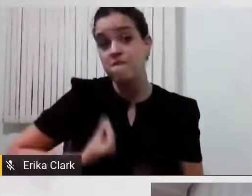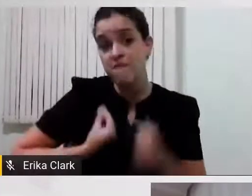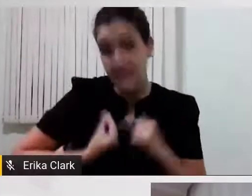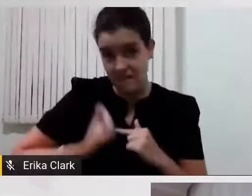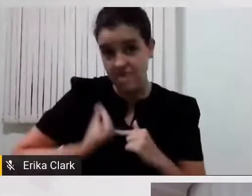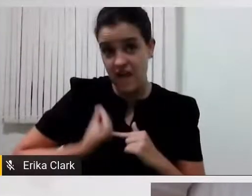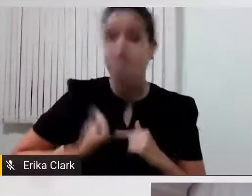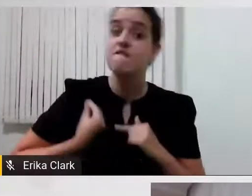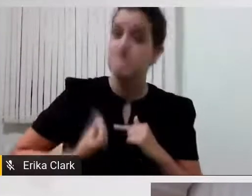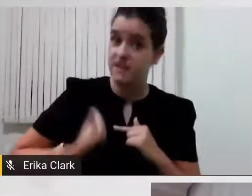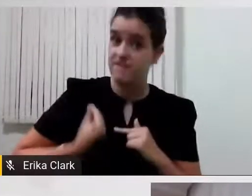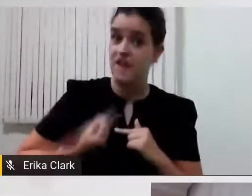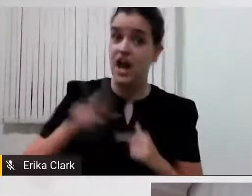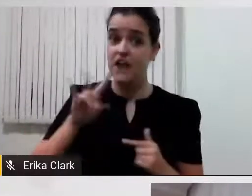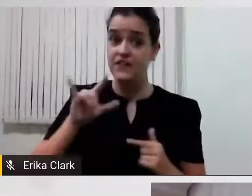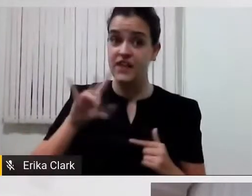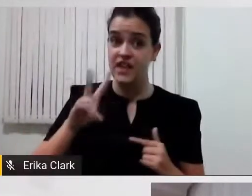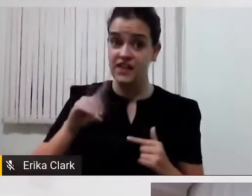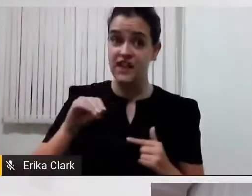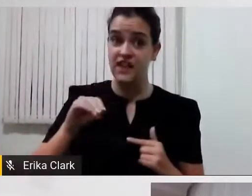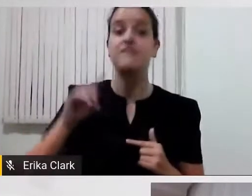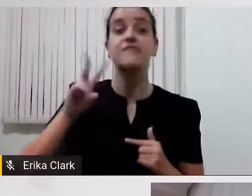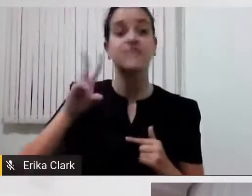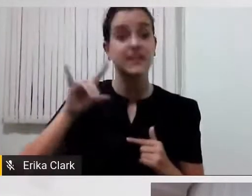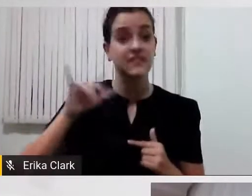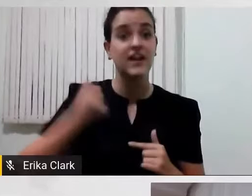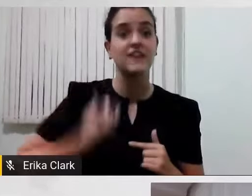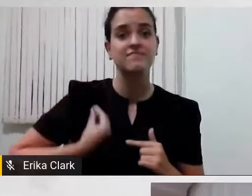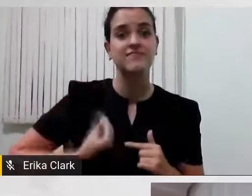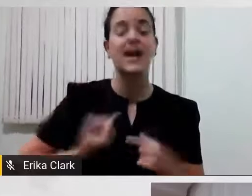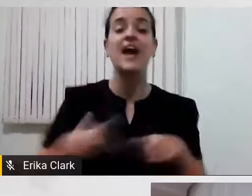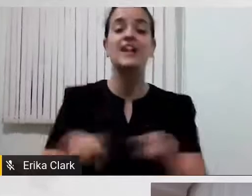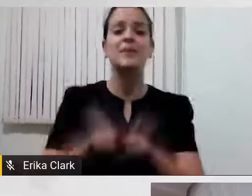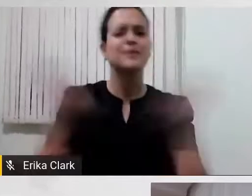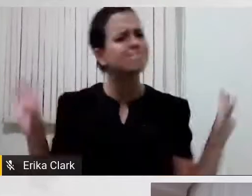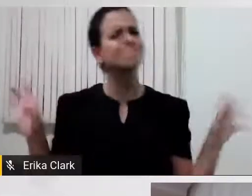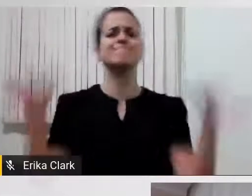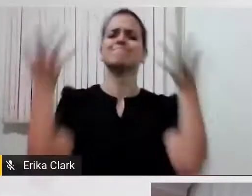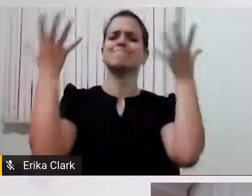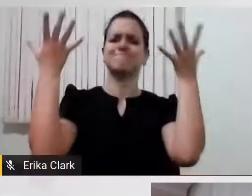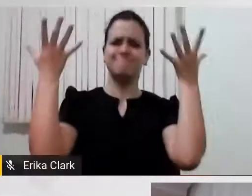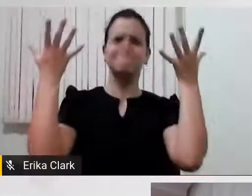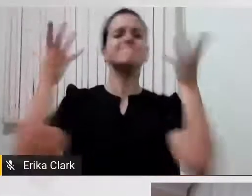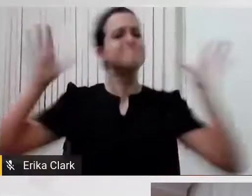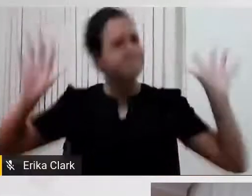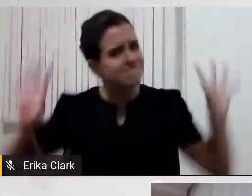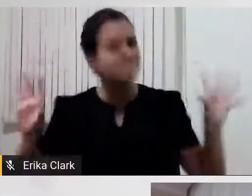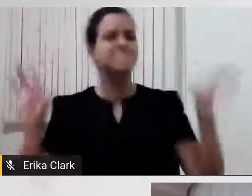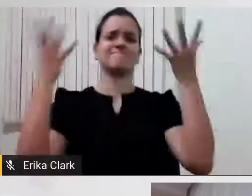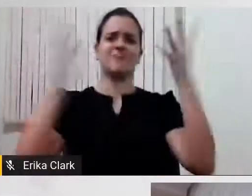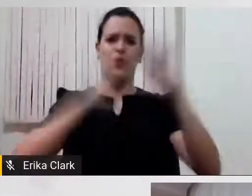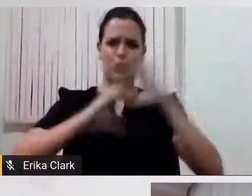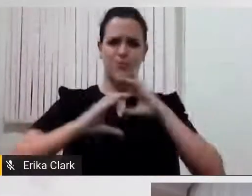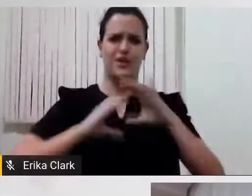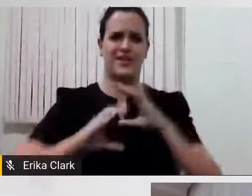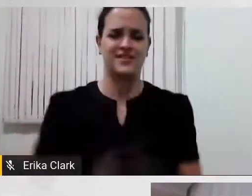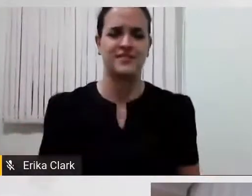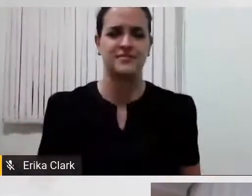viva a comunicação, e festeja a comunicação, a gente precisa muito puxar, e é bom estar me comunicando com